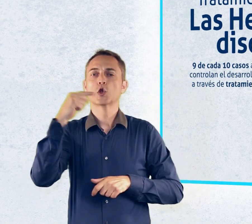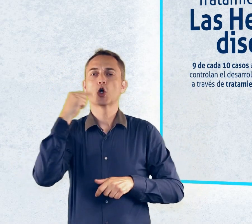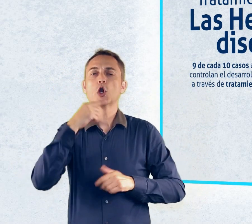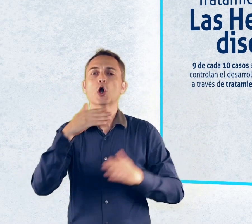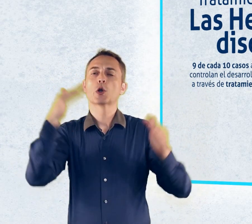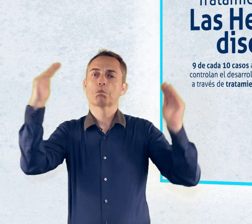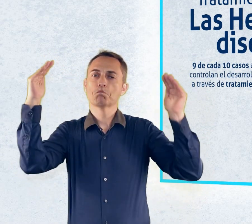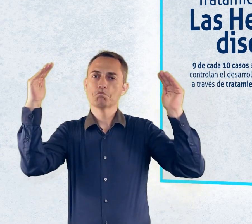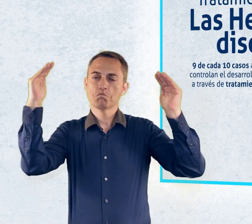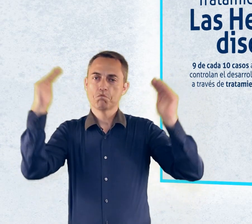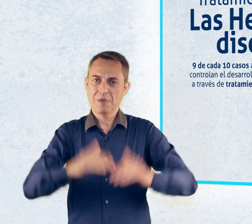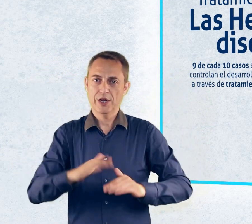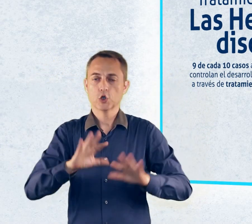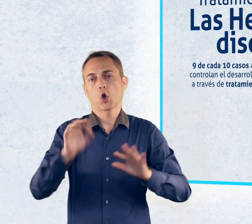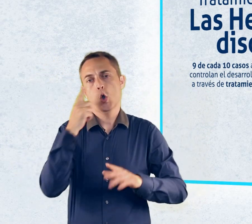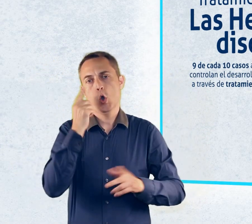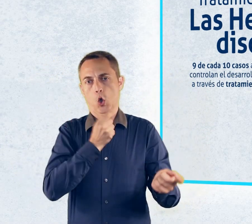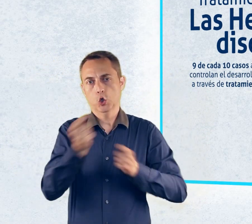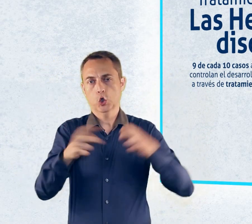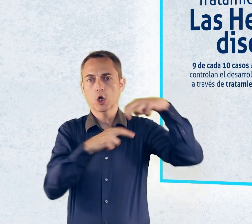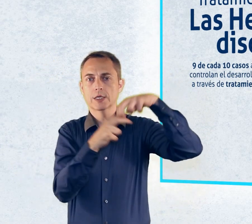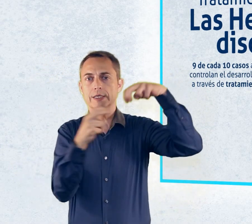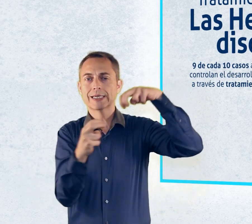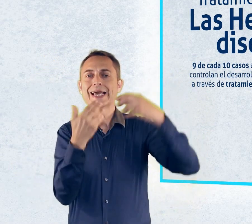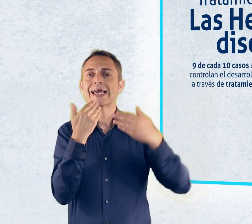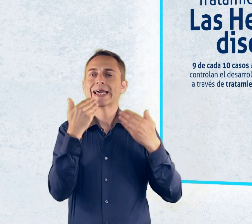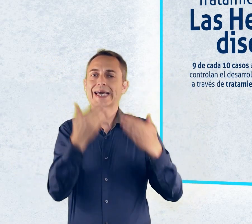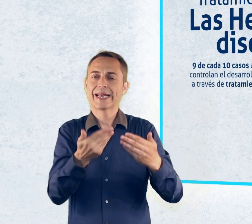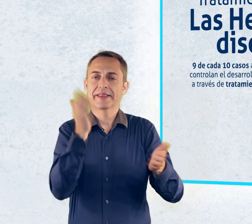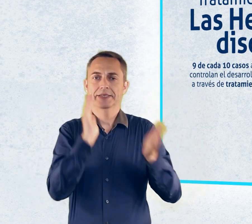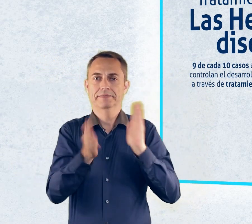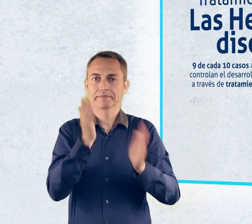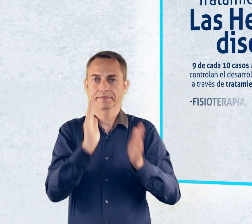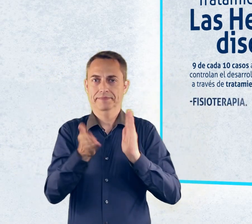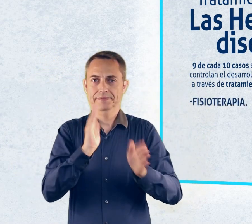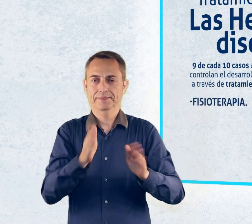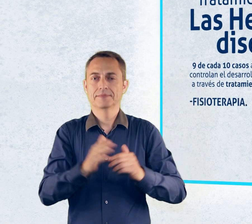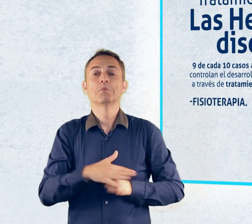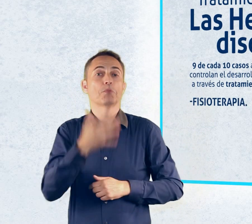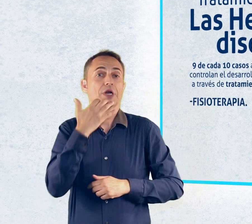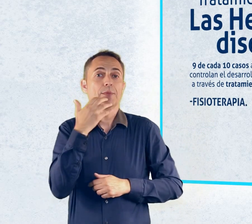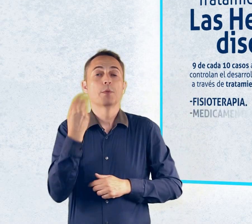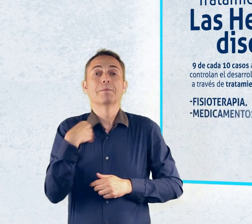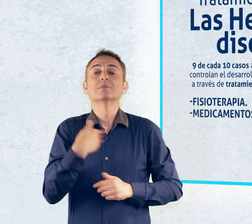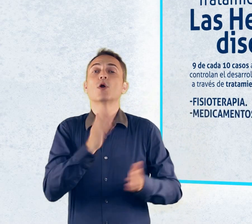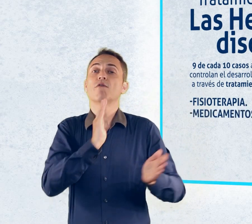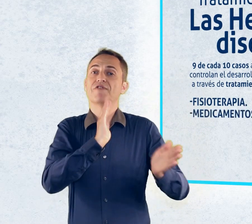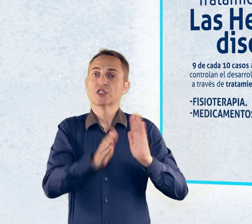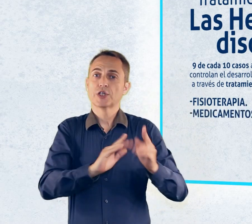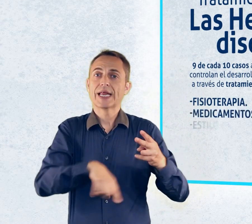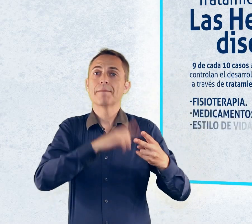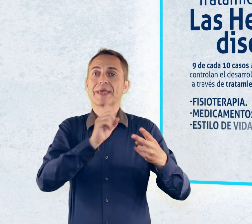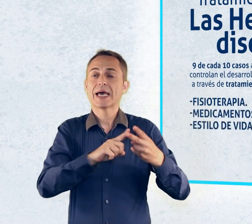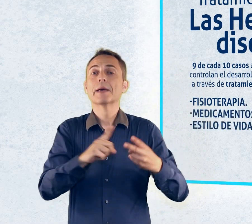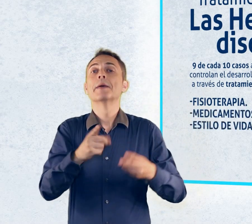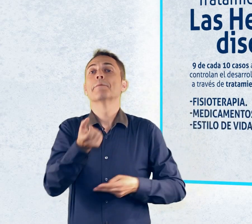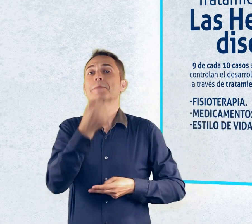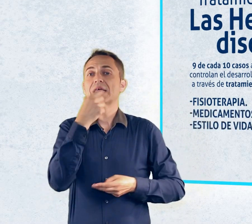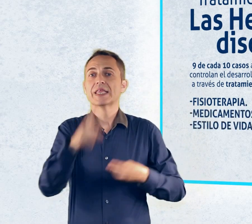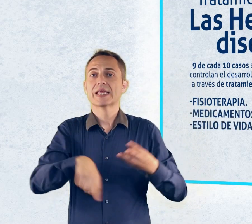desarrollo de la hernia discal a través de tratamientos conservadores, como la fisioterapia, los medicamentos y un estilo de vida saludable.